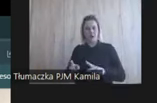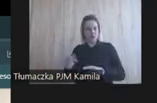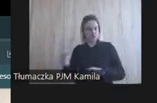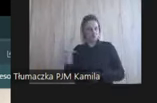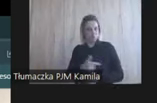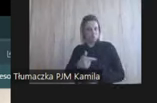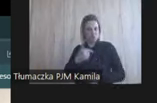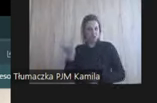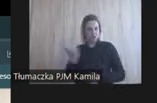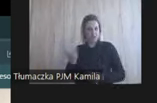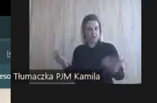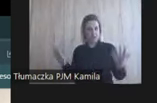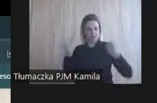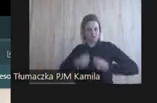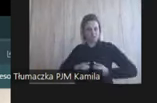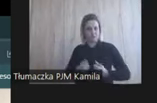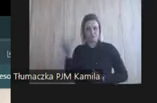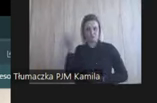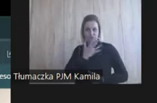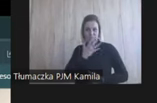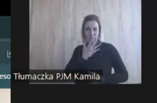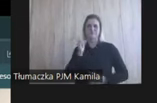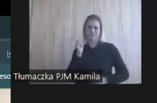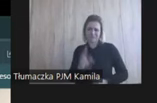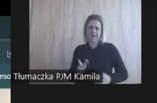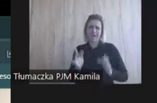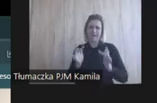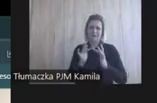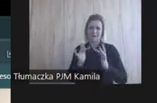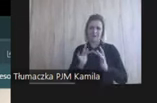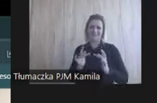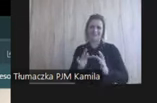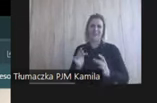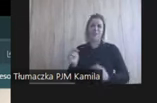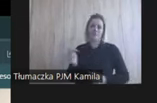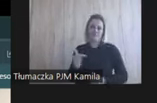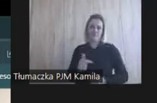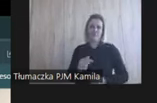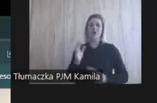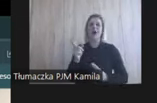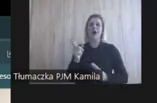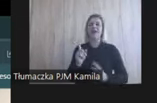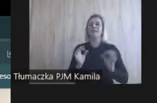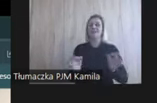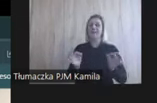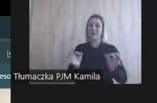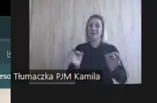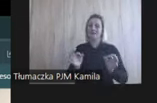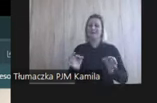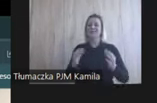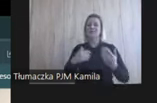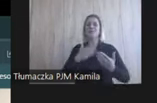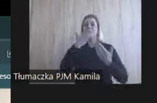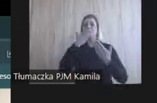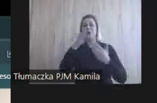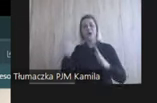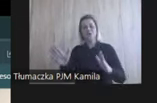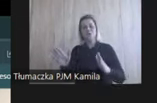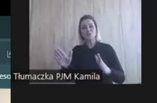ubrany na czarno? No, powinien być. Ale teraz odnosimy się trochę do takiej formy